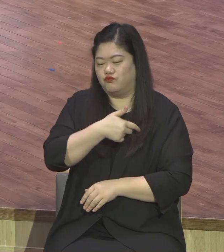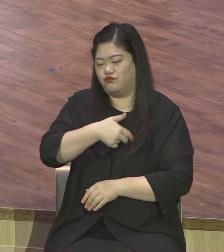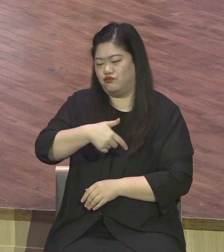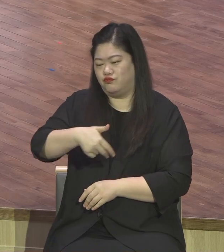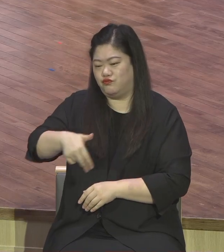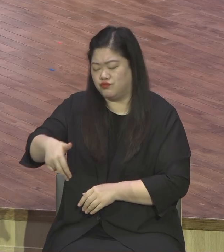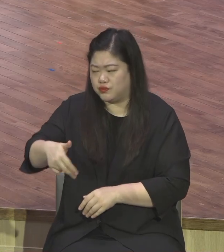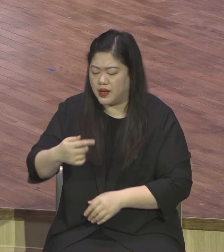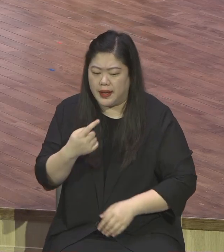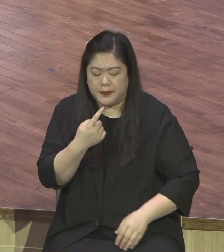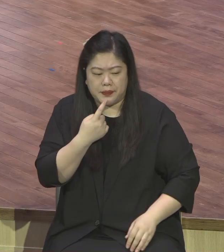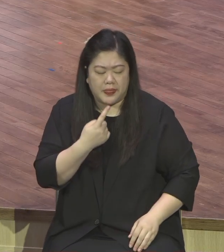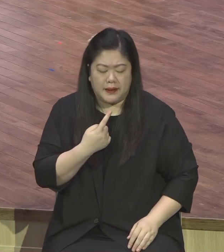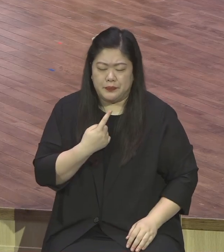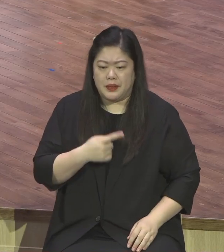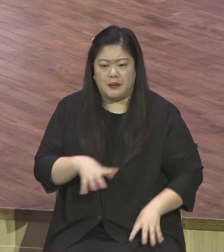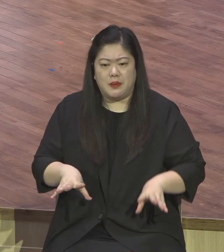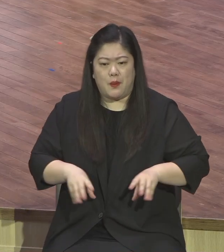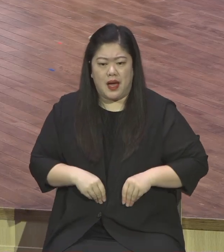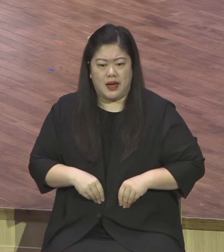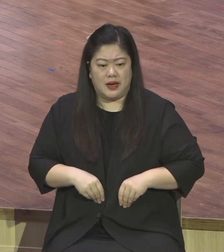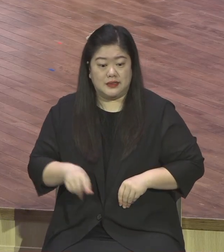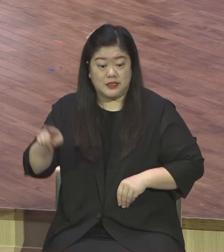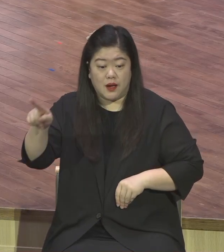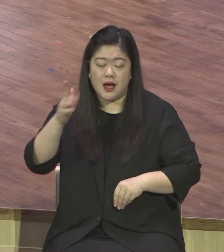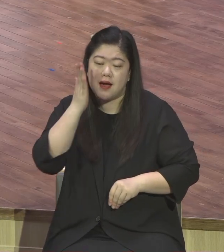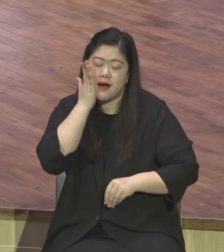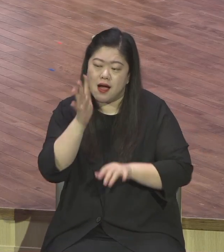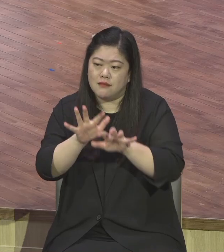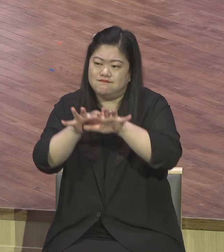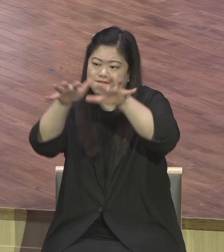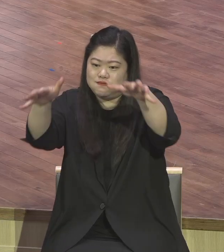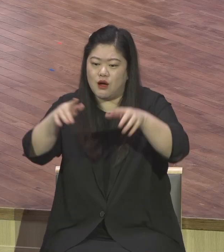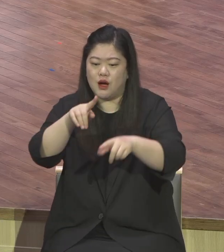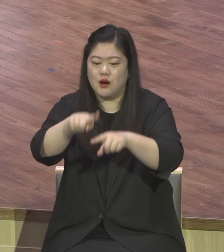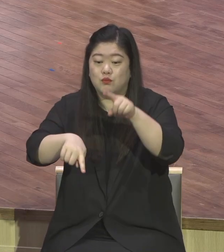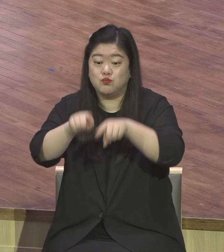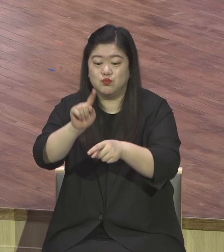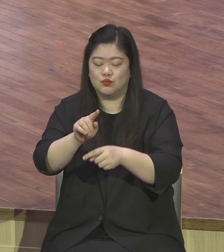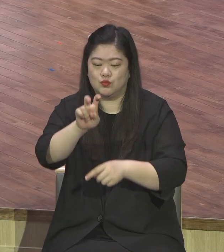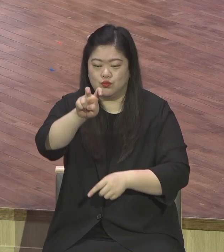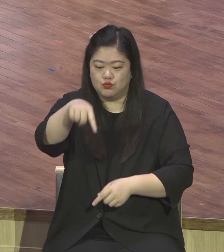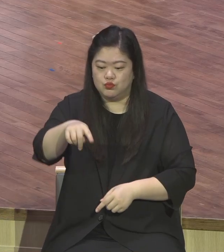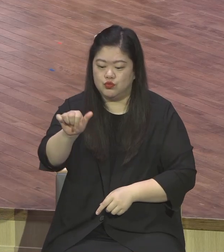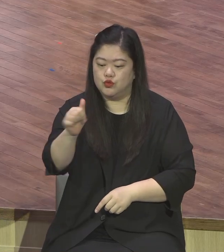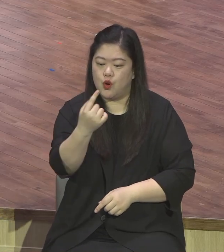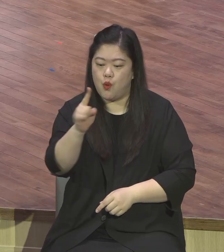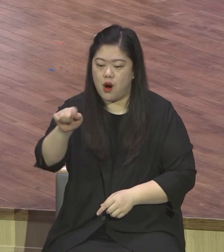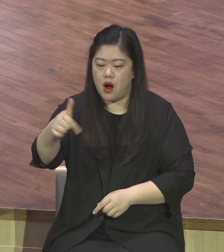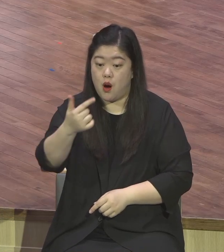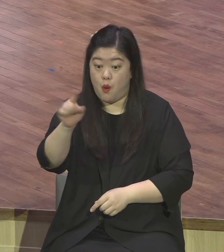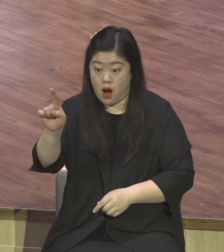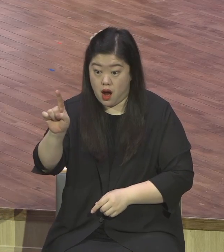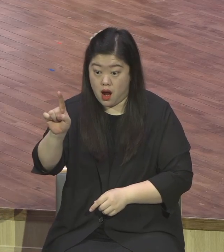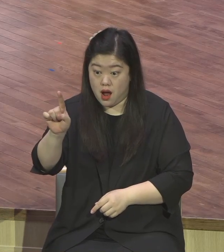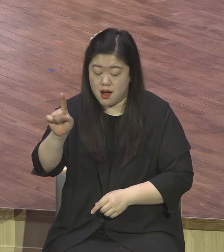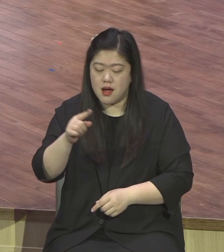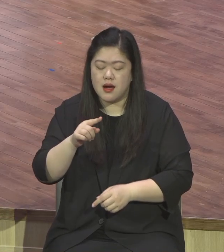모성한 무화과나무가 있길래 그걸 보시고 열매를 따먹기 위해서 가셨는데 잎사귀만 모성하지